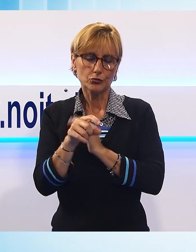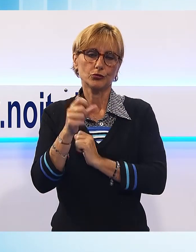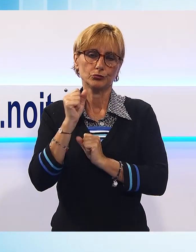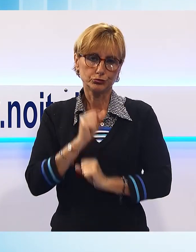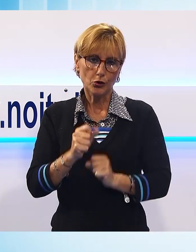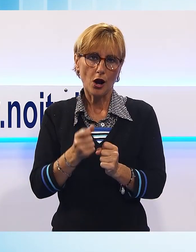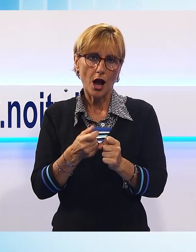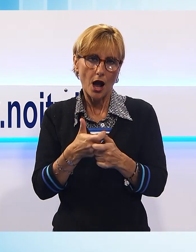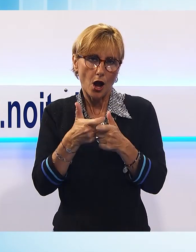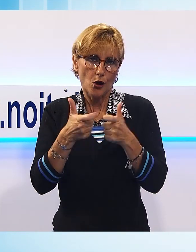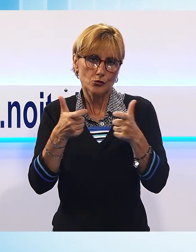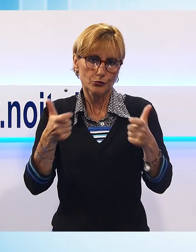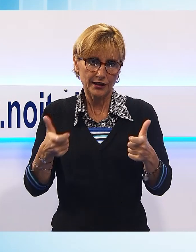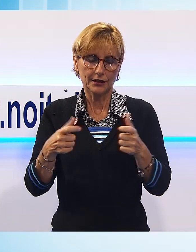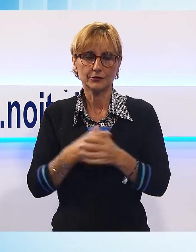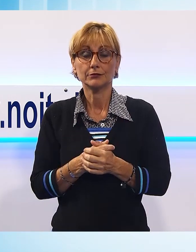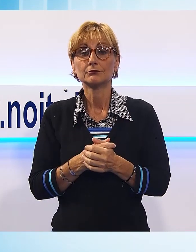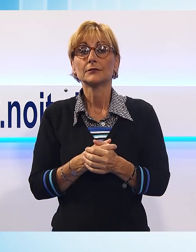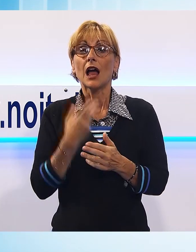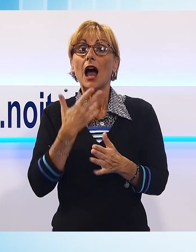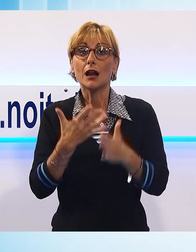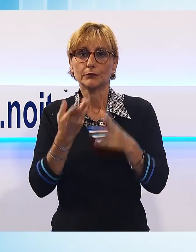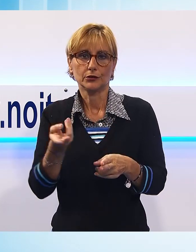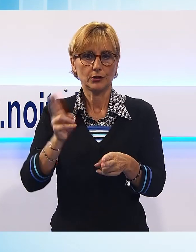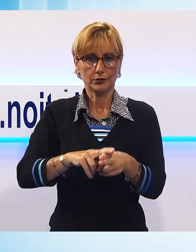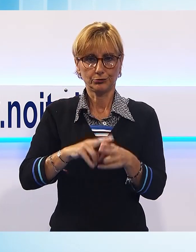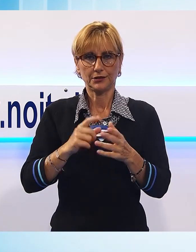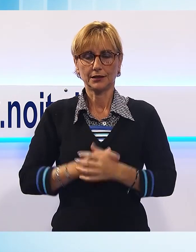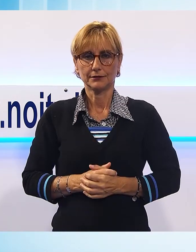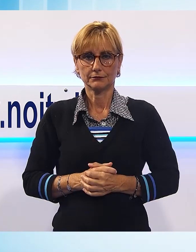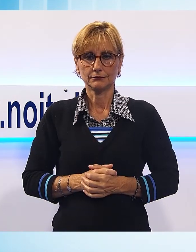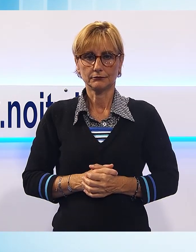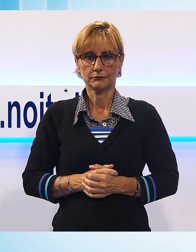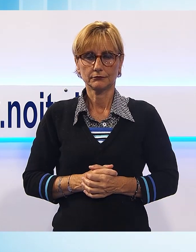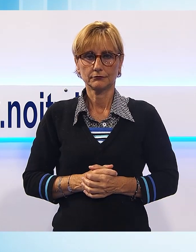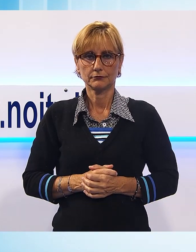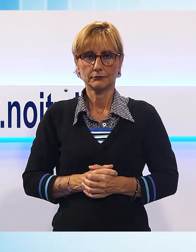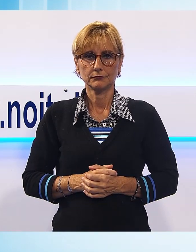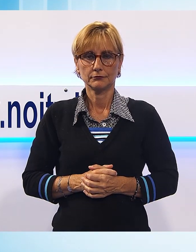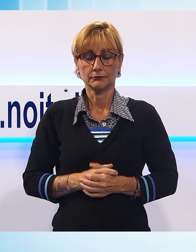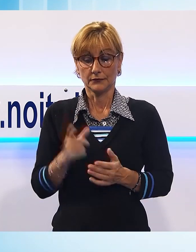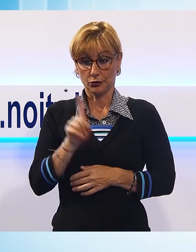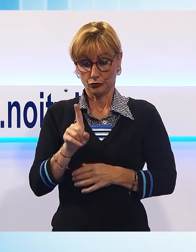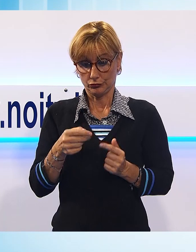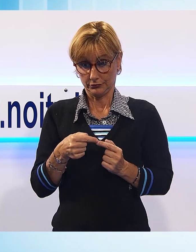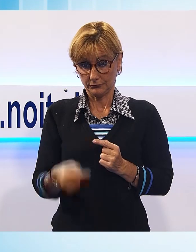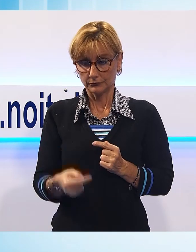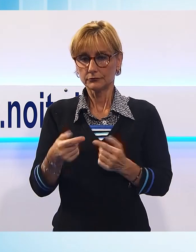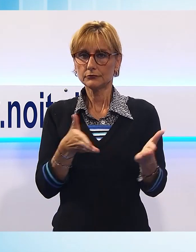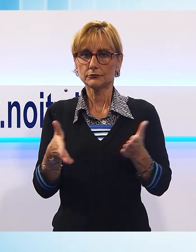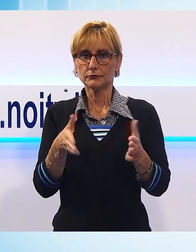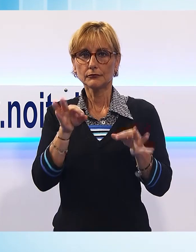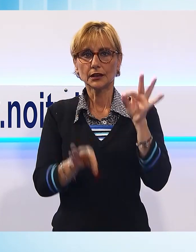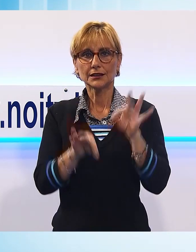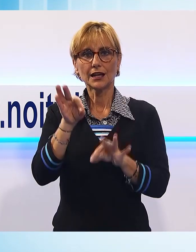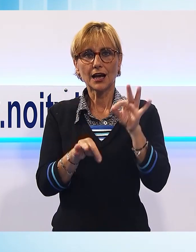potenziati, almeno raddoppiati sicuramente. Tra pochi giorni al via la stagione lirica